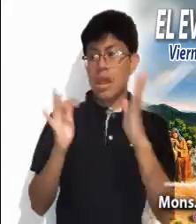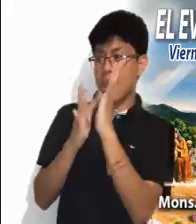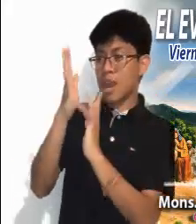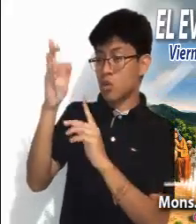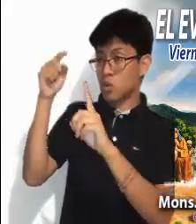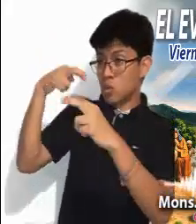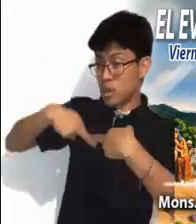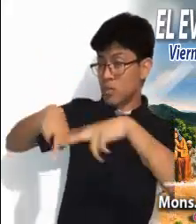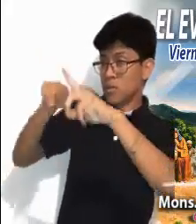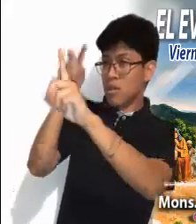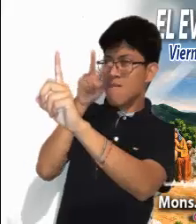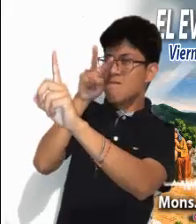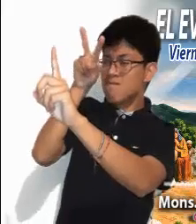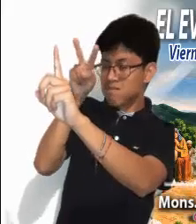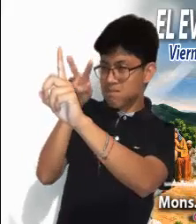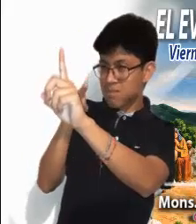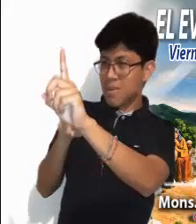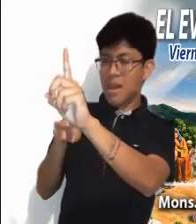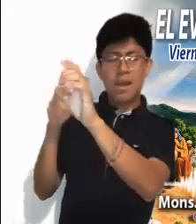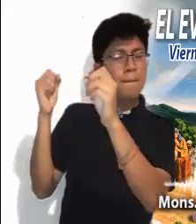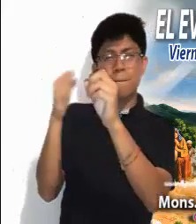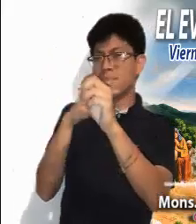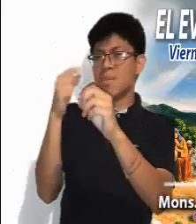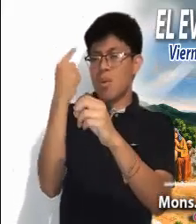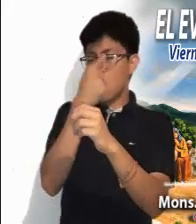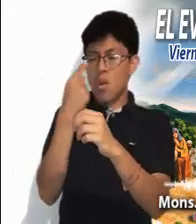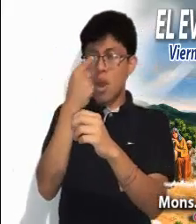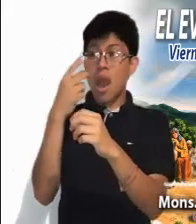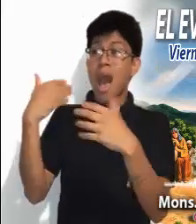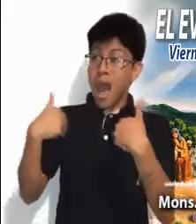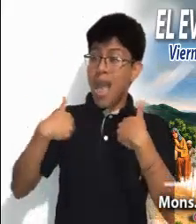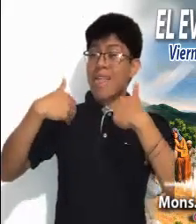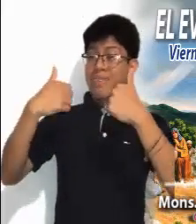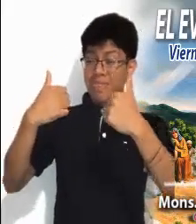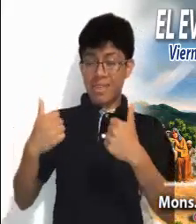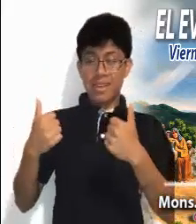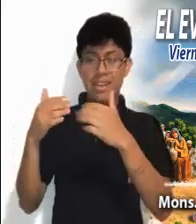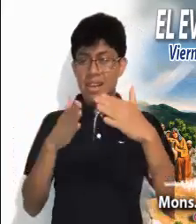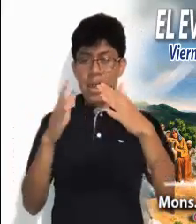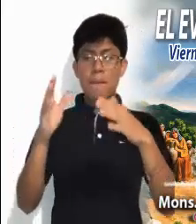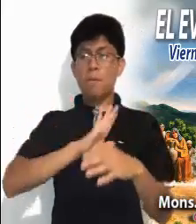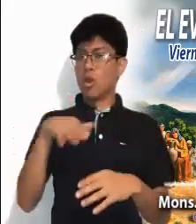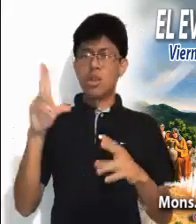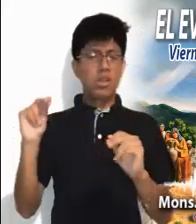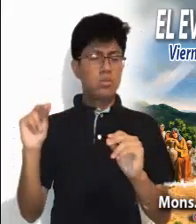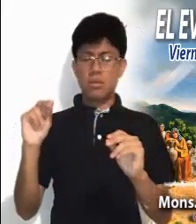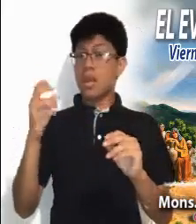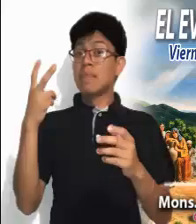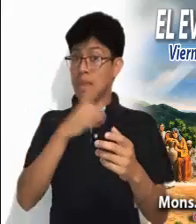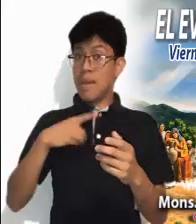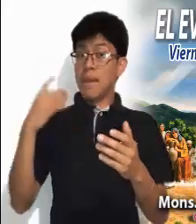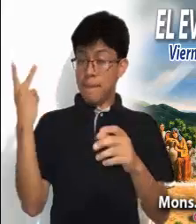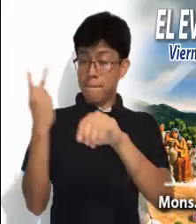Contemplando a Cristo resucitado, mirará con sus mismos ojos, comprenderá el camino que no termina en la muerte,